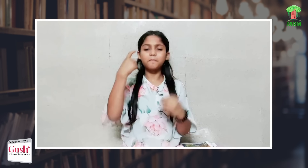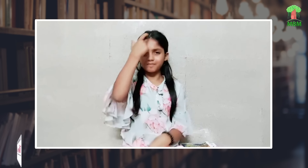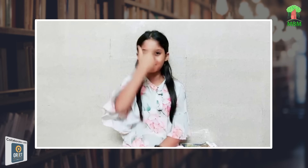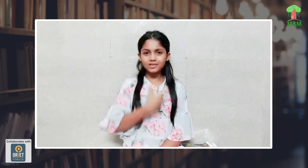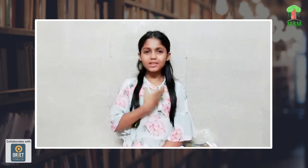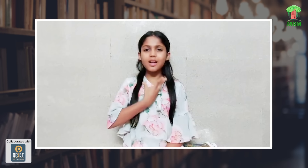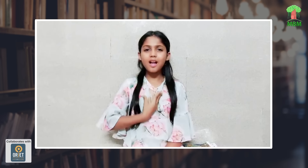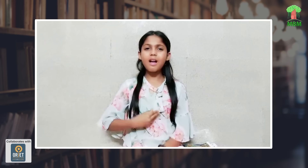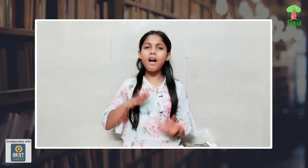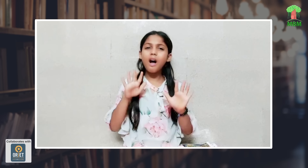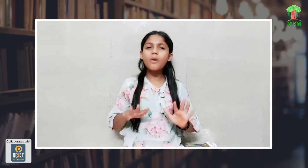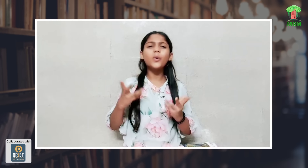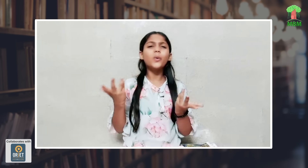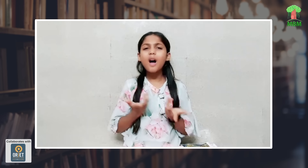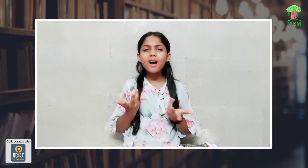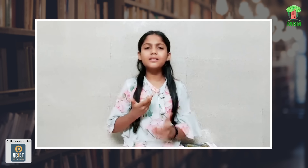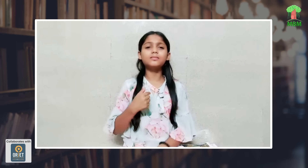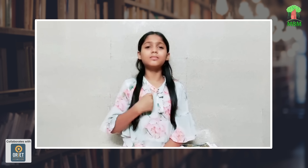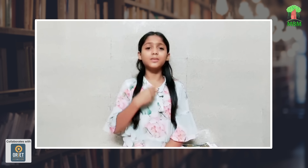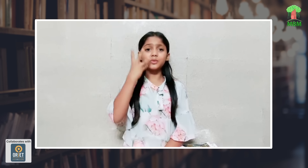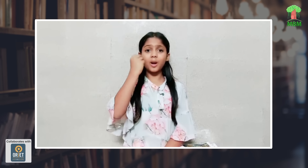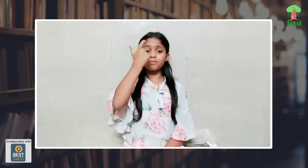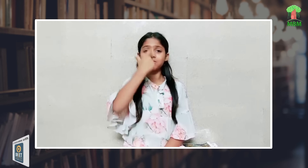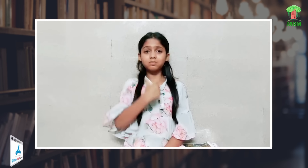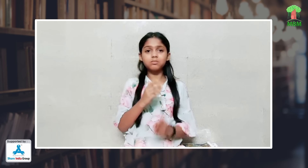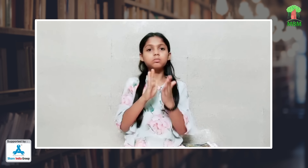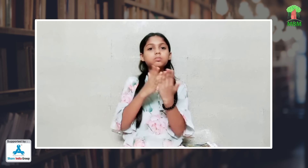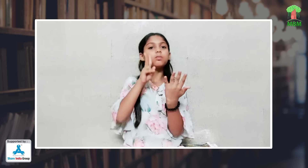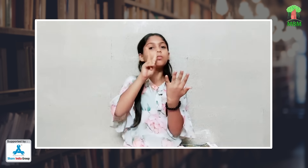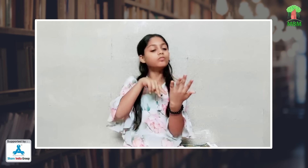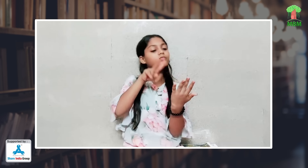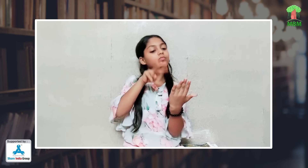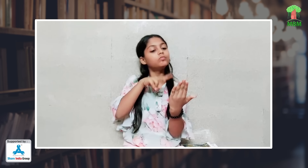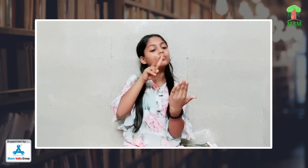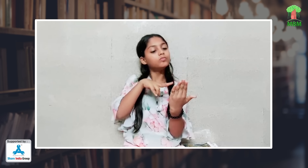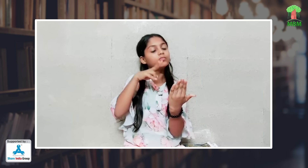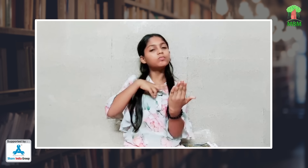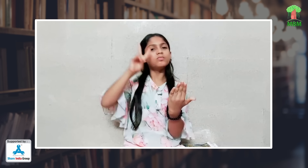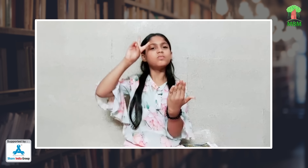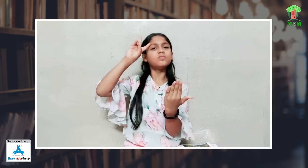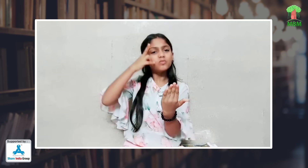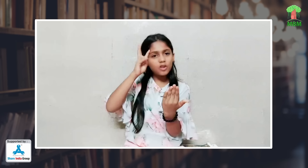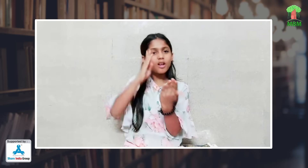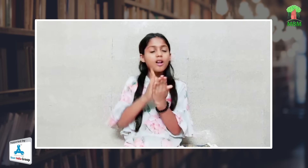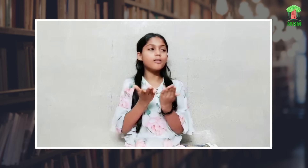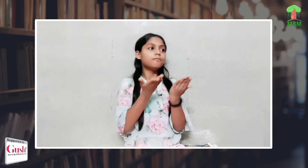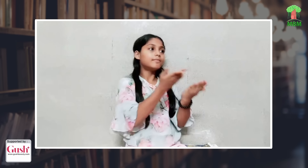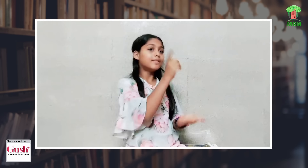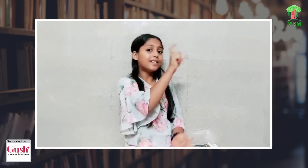मैंने बहुत बार देखा है उस चीज़ को देखकर मुझे बहुत दुख होता था कि जो सुनने वाले बच्चे हैं यह वेक्ति हैं वो किताबे पढ़ सकते थे उन्ने कोई